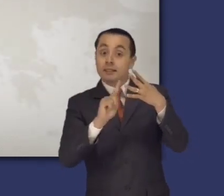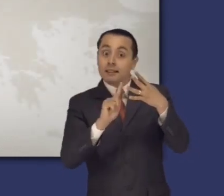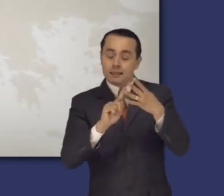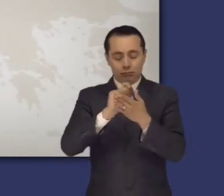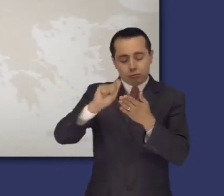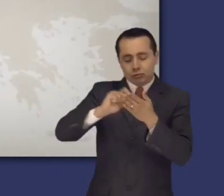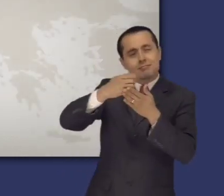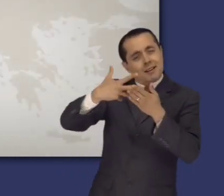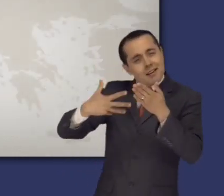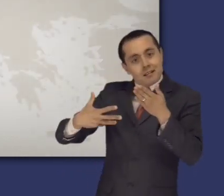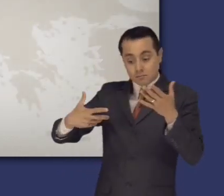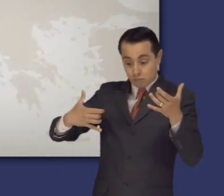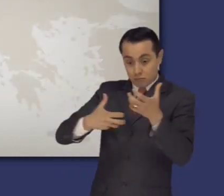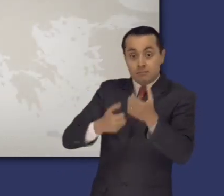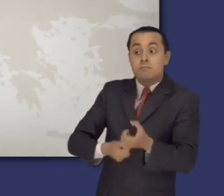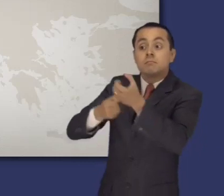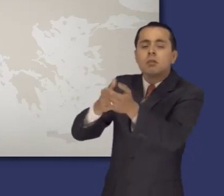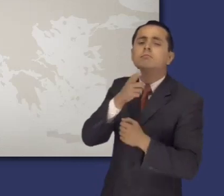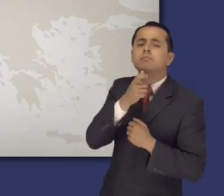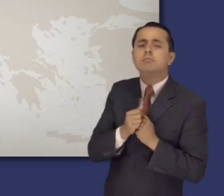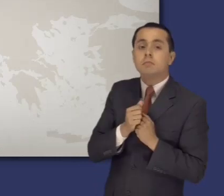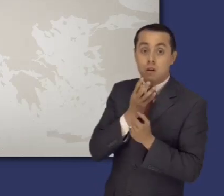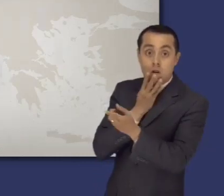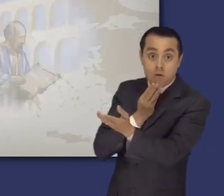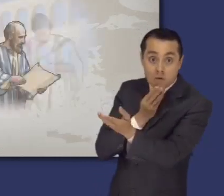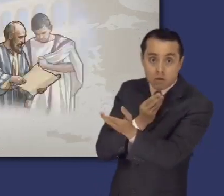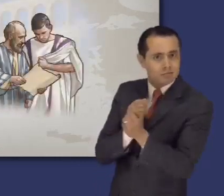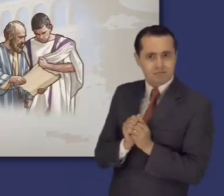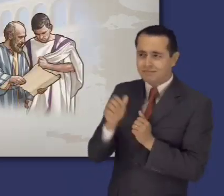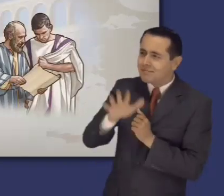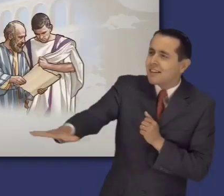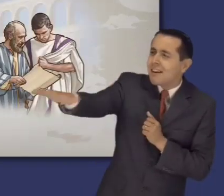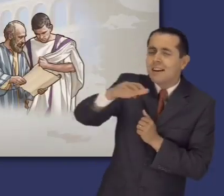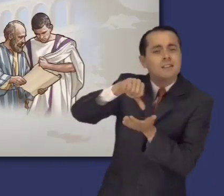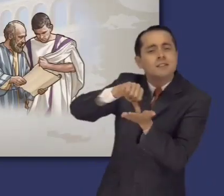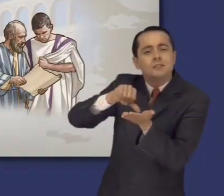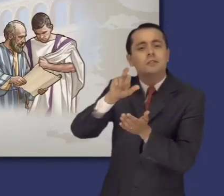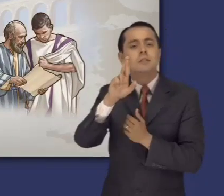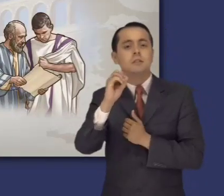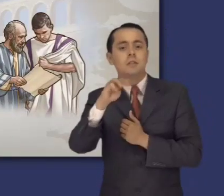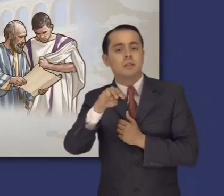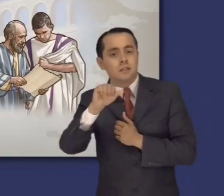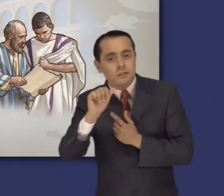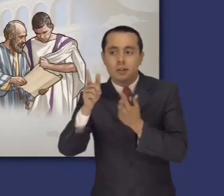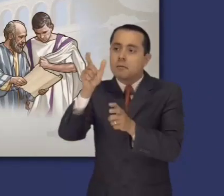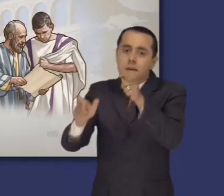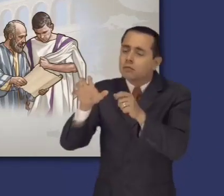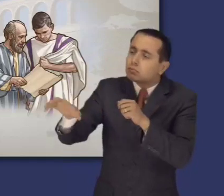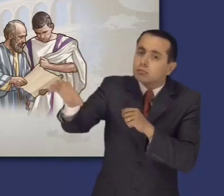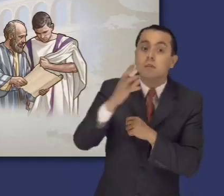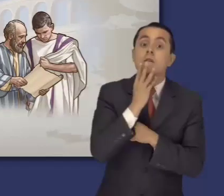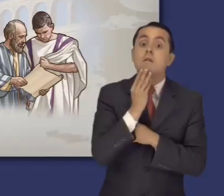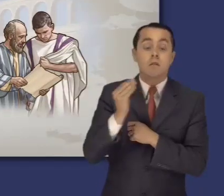Es evidente que escribió este libro pensando en un público no judío, en particular los romanos. Por ejemplo,